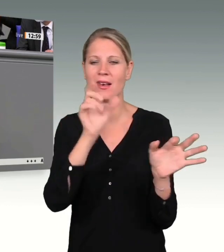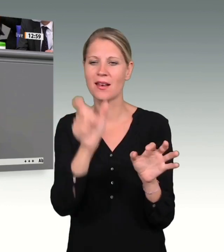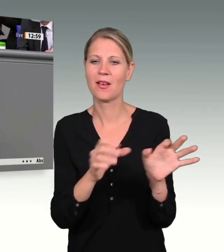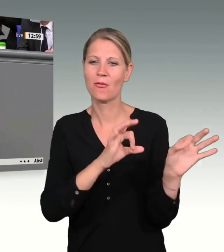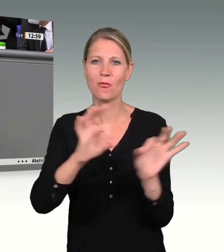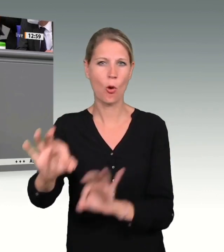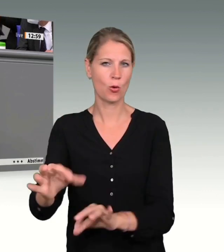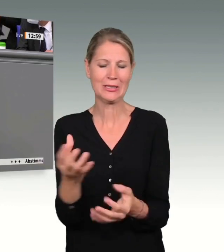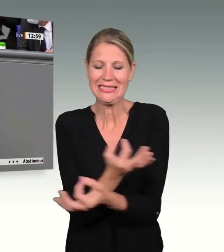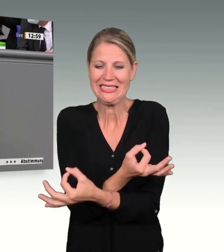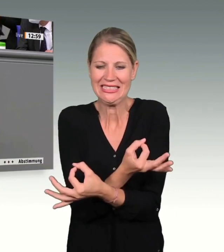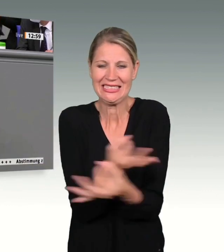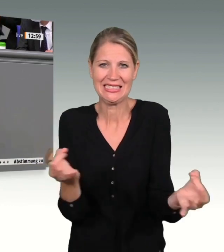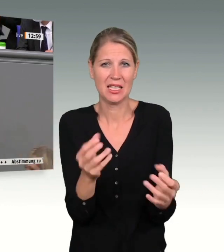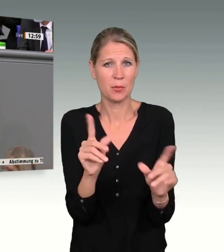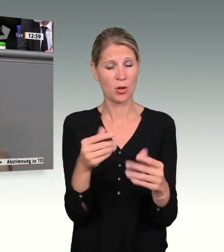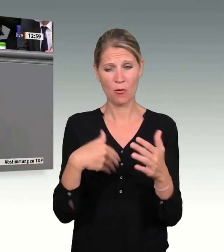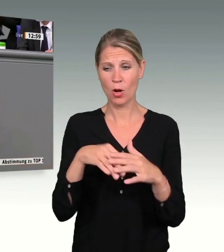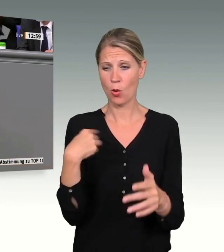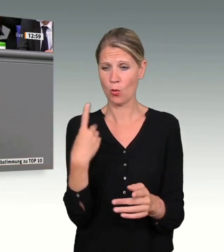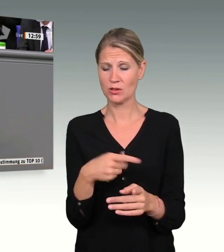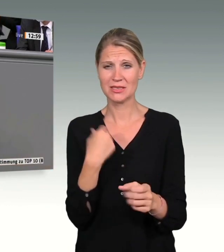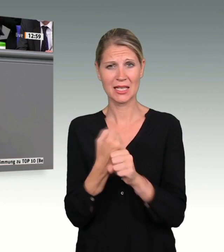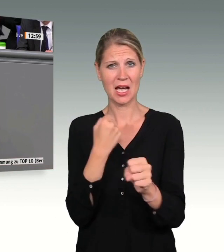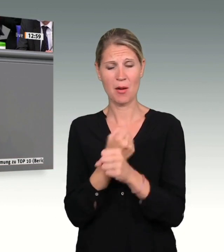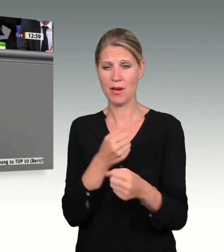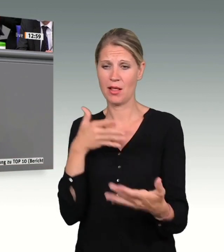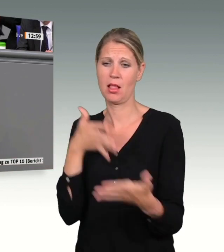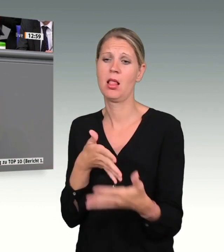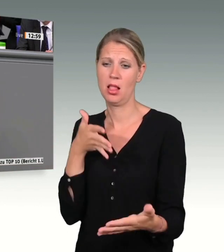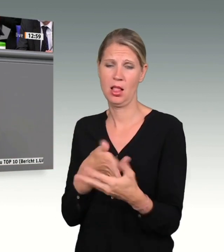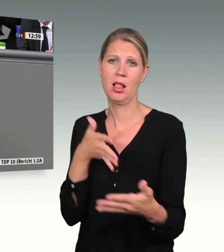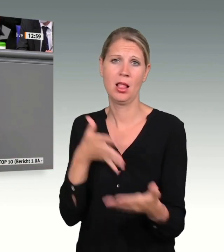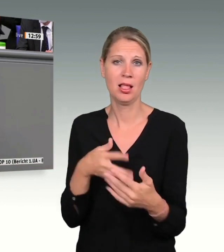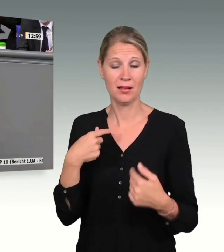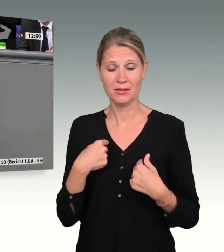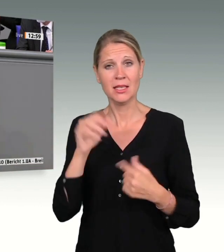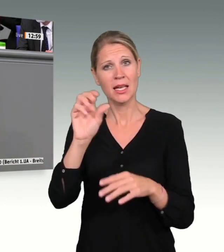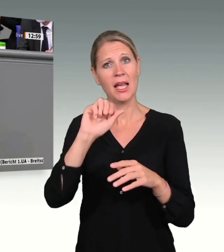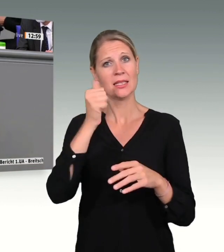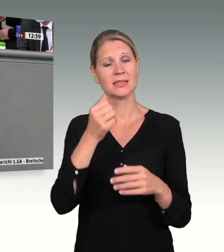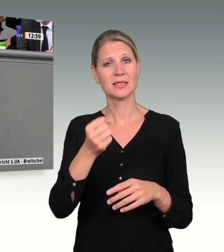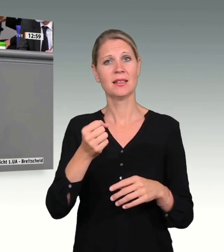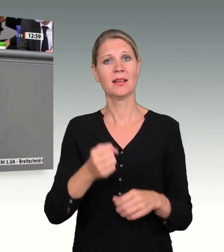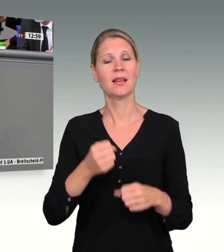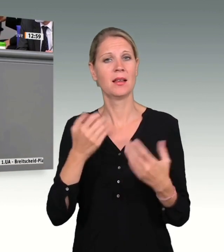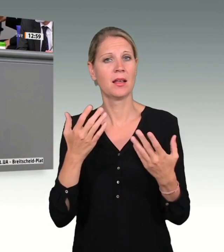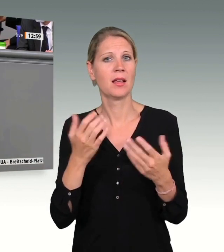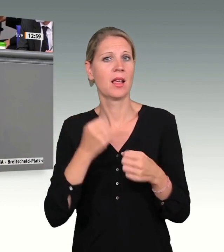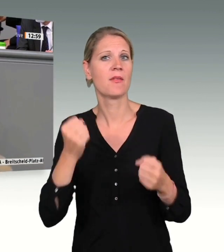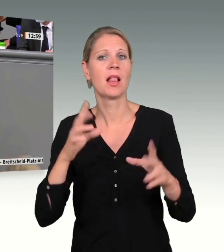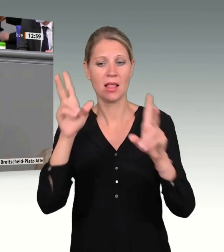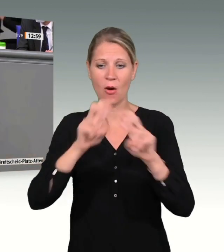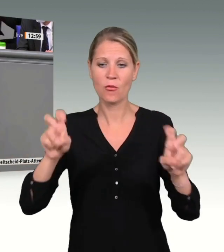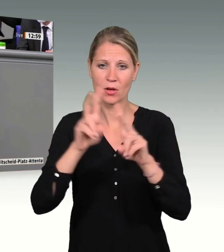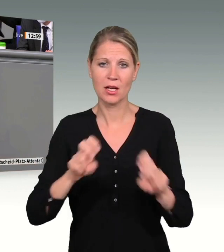Arbeit. Wir hier als Organ der ersten Gewalt mit einer Aufklärungslegitimation unmittelbar aus der Verfassung. Die Policy